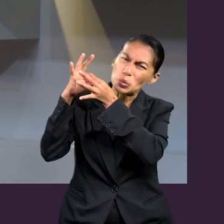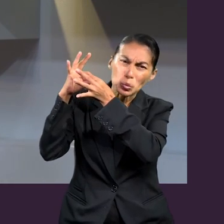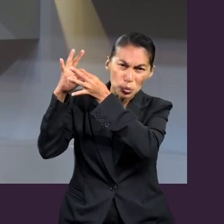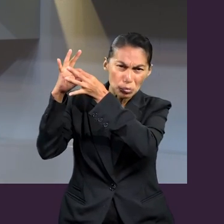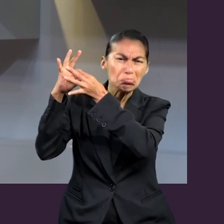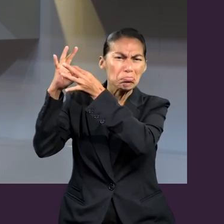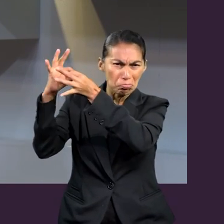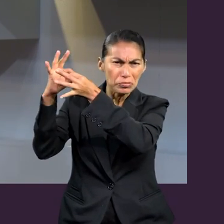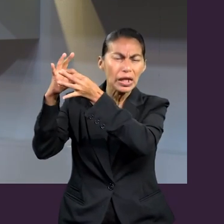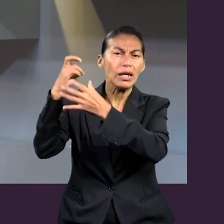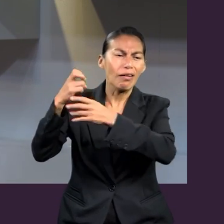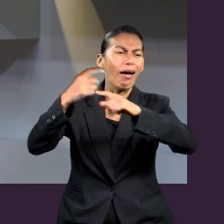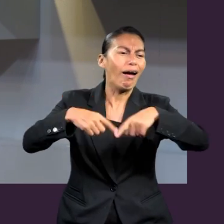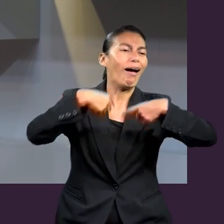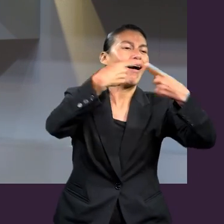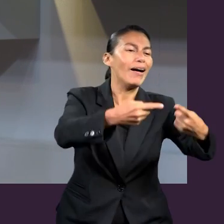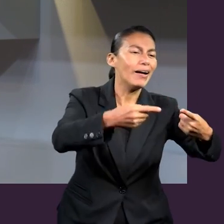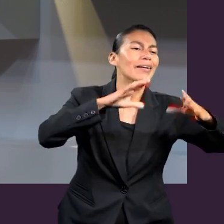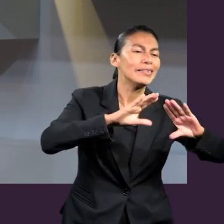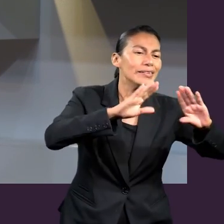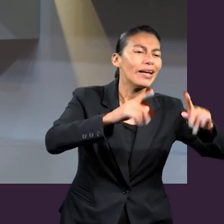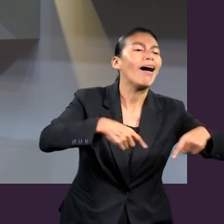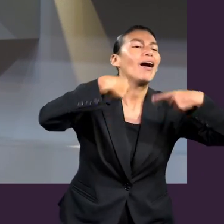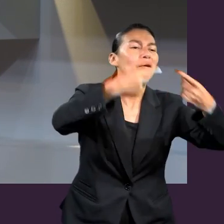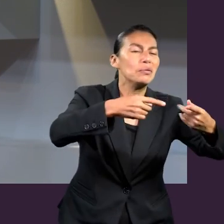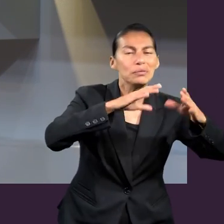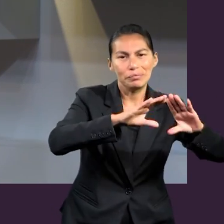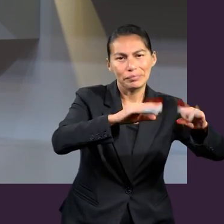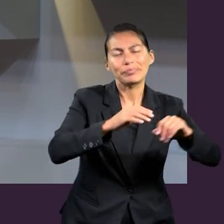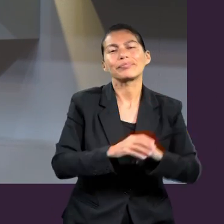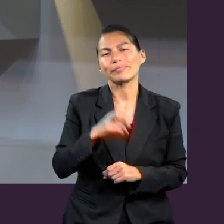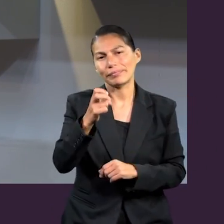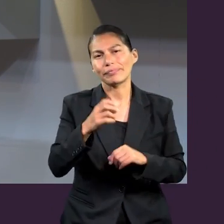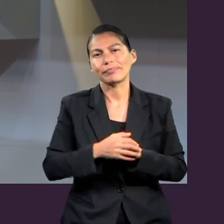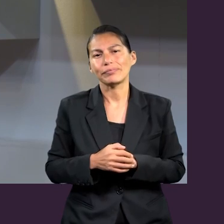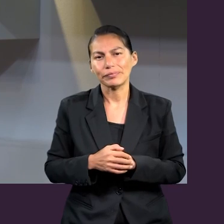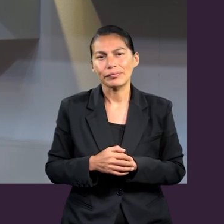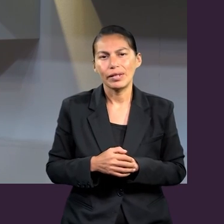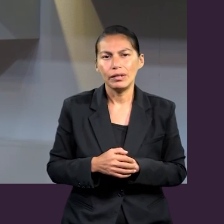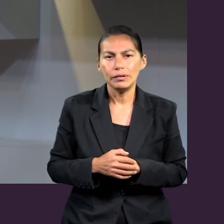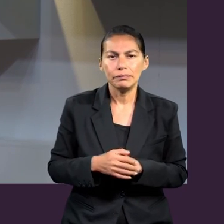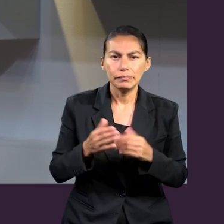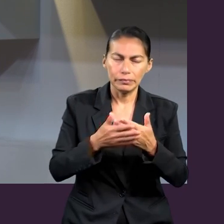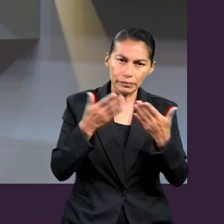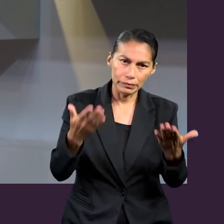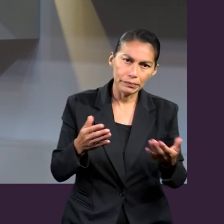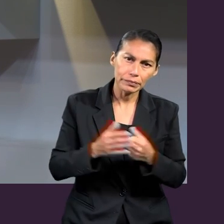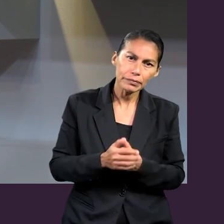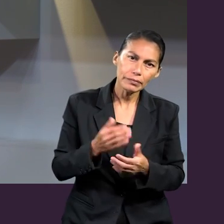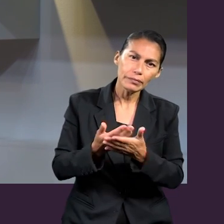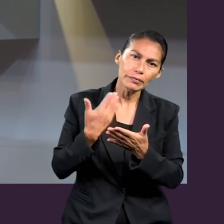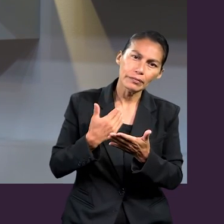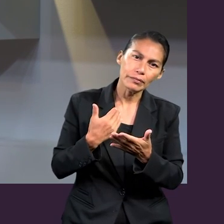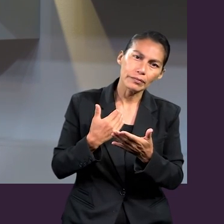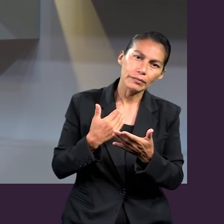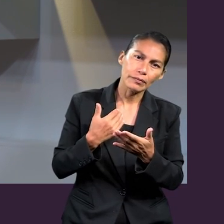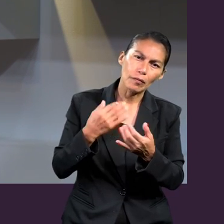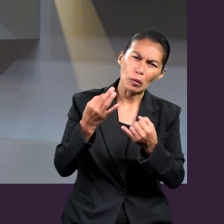Muy bien, antes de ir a la tercera parte del repaso de la lección, me gustaría que